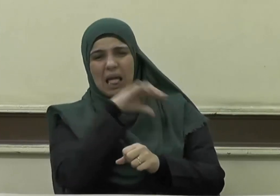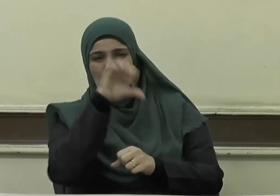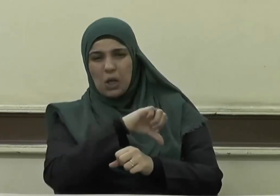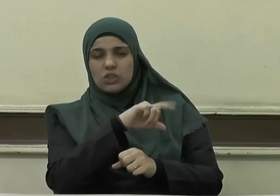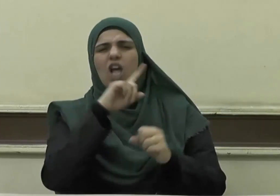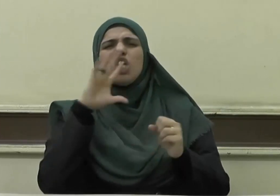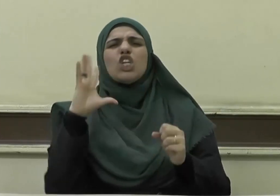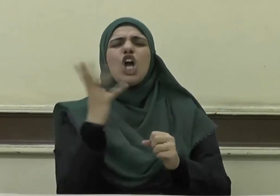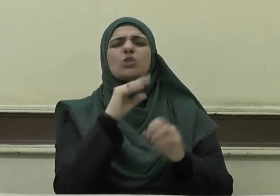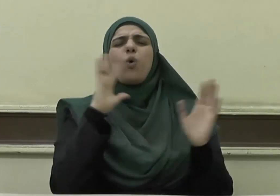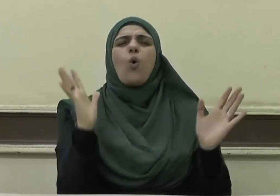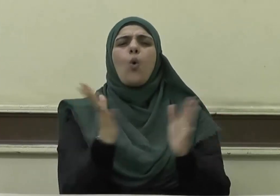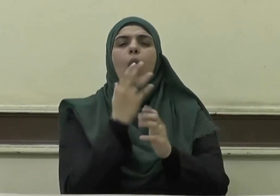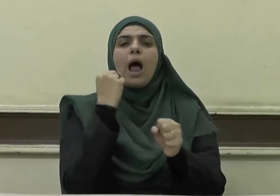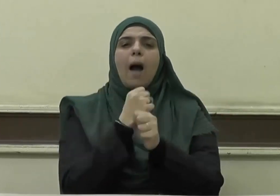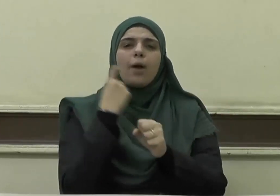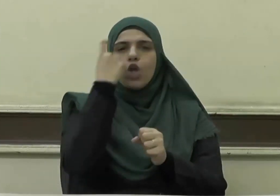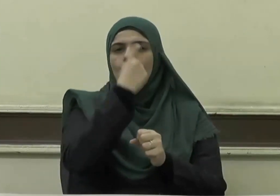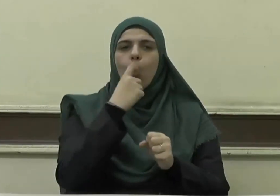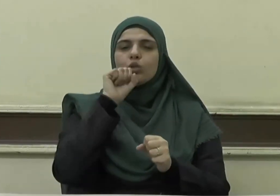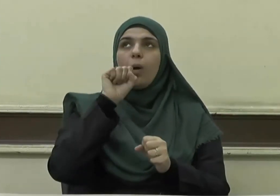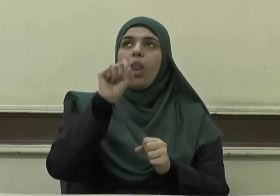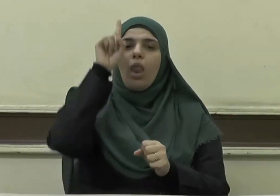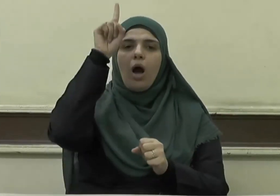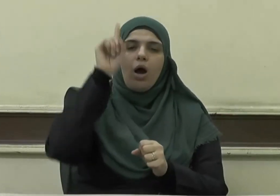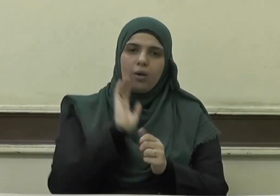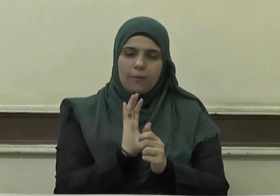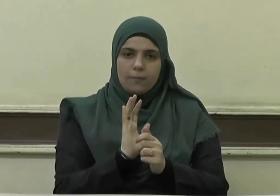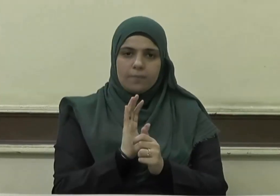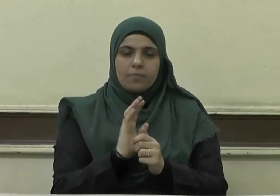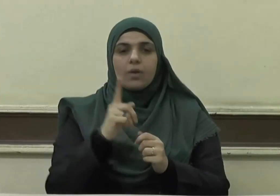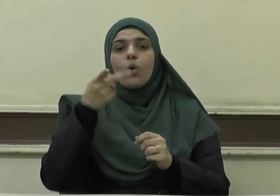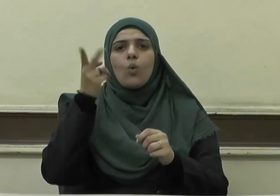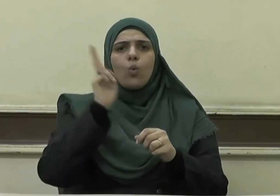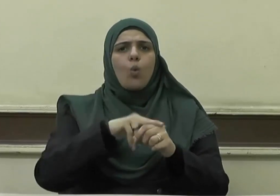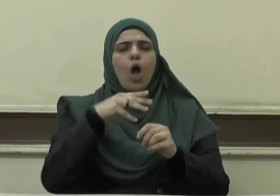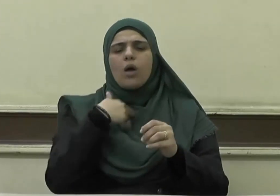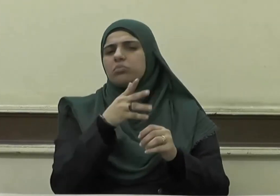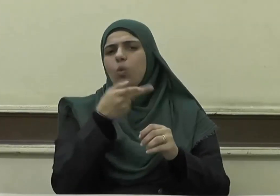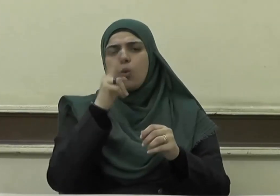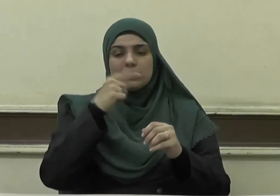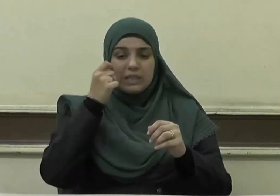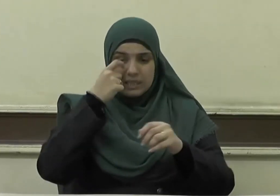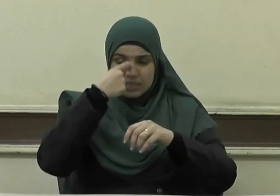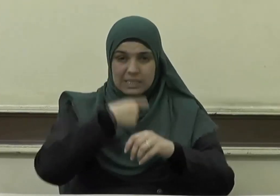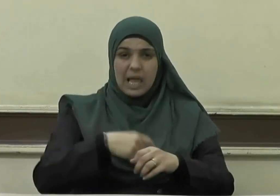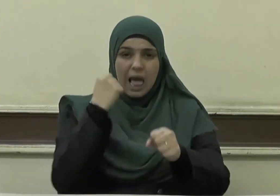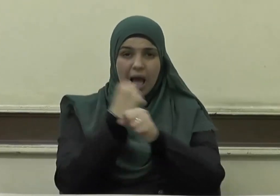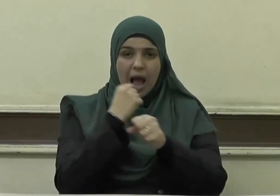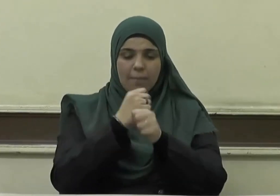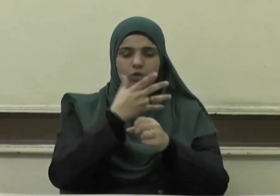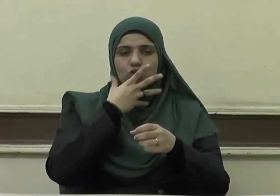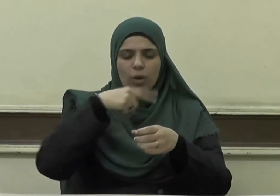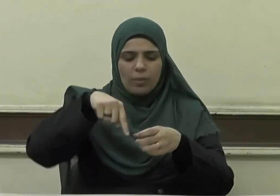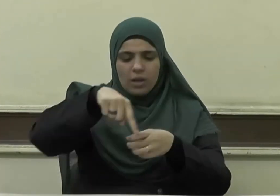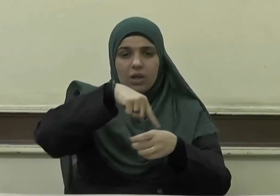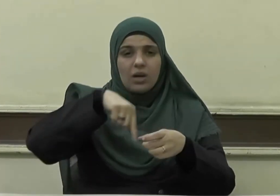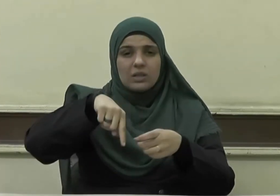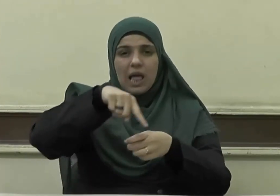يغضب الله عز وجل ويخرج بالإنسان من دائرة الإصلاح وإلى